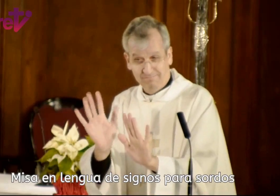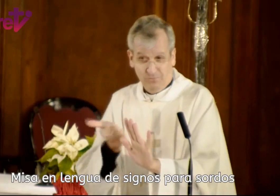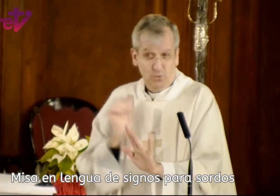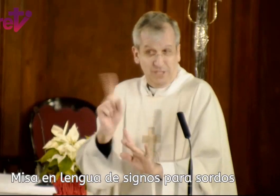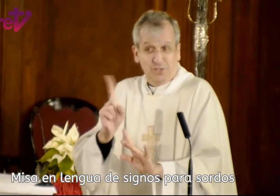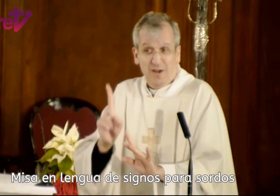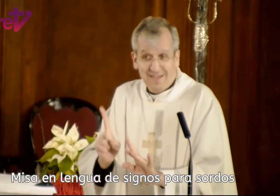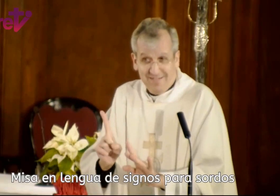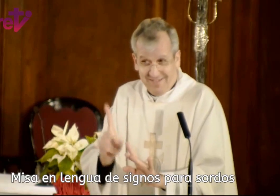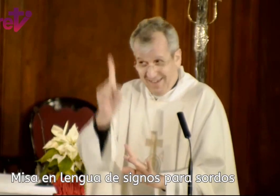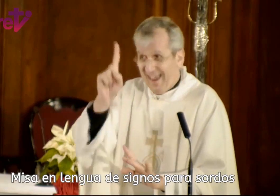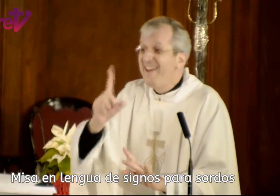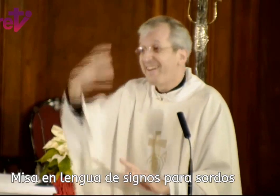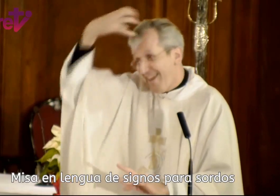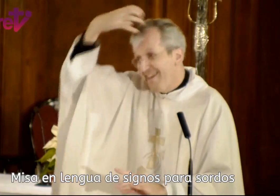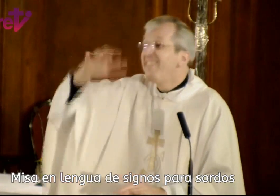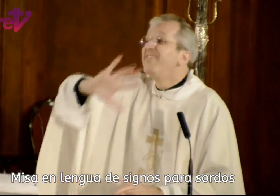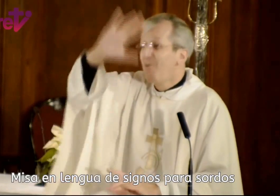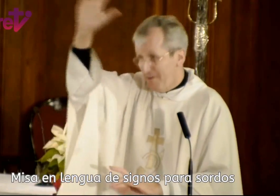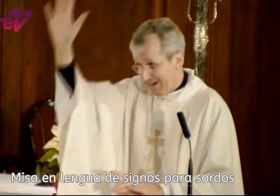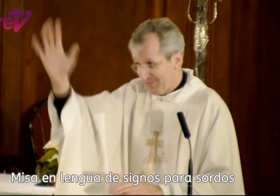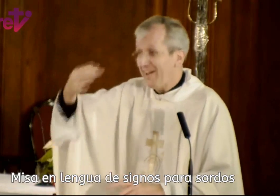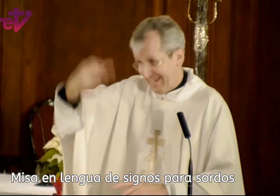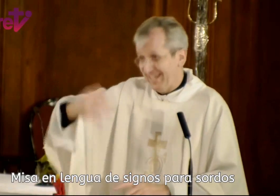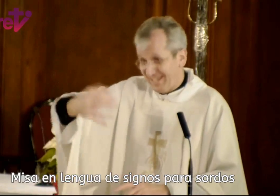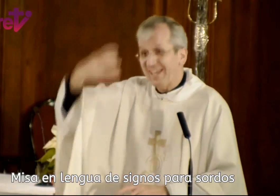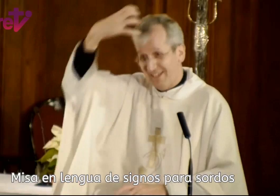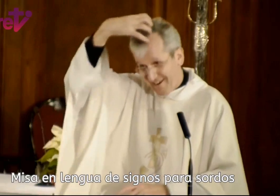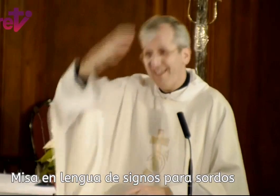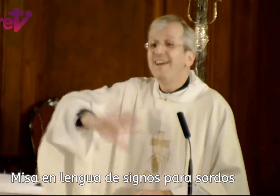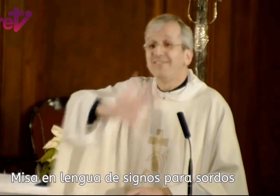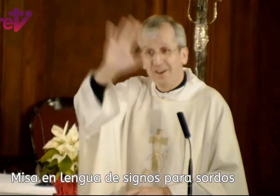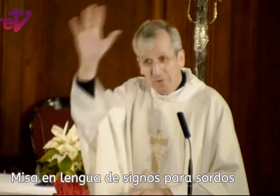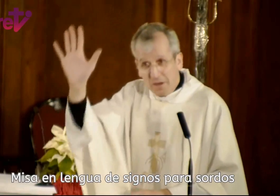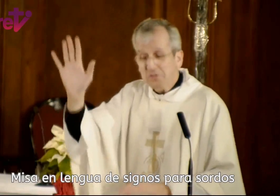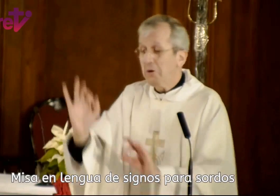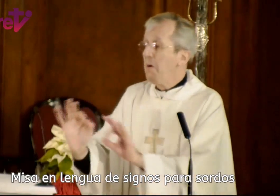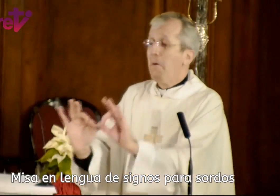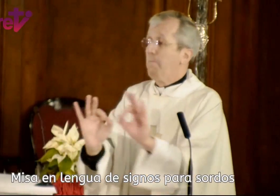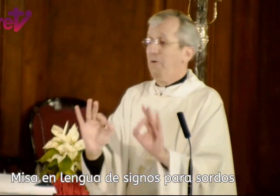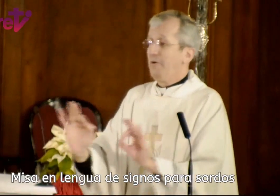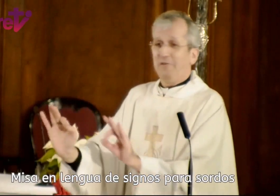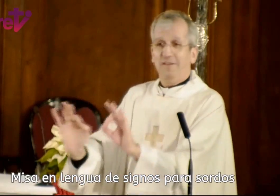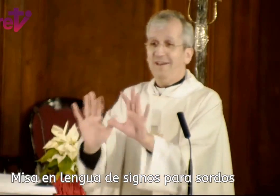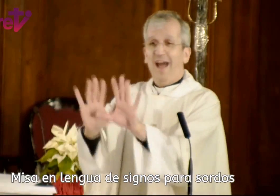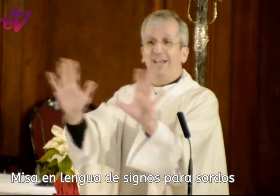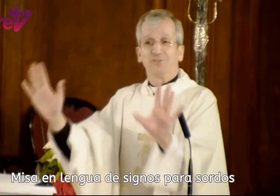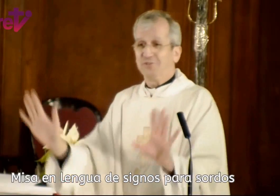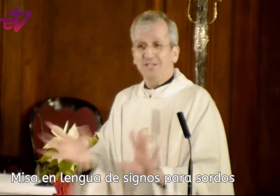No es casualidad, no el rey del universo, este sí que es rey del universo, pone orden a las cosas